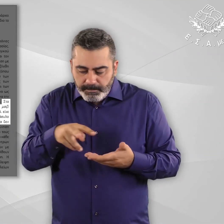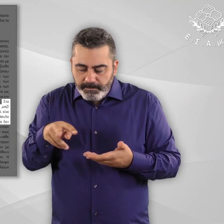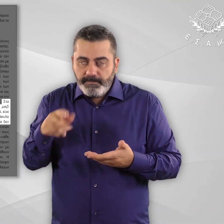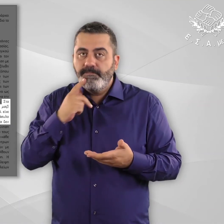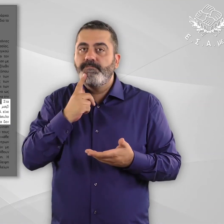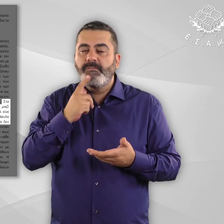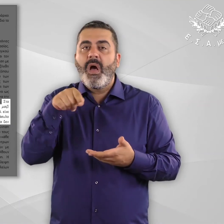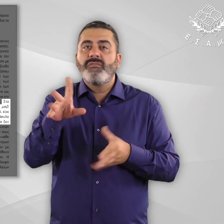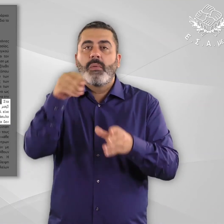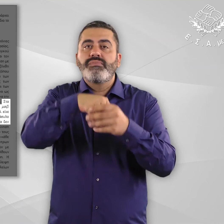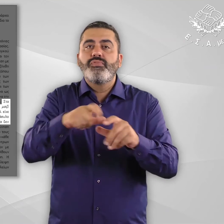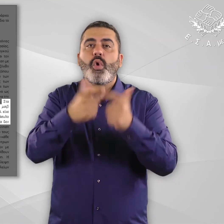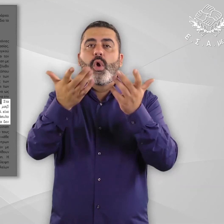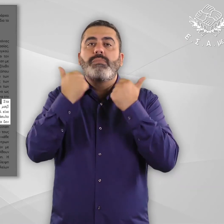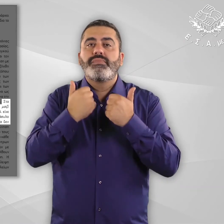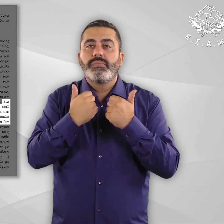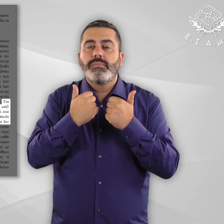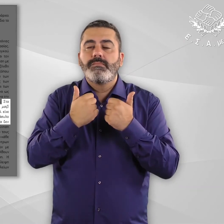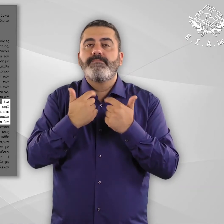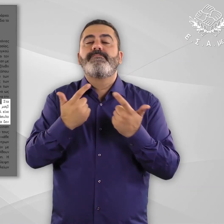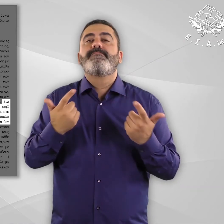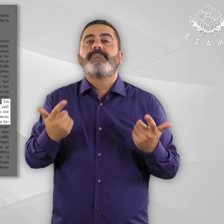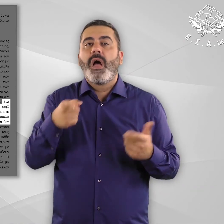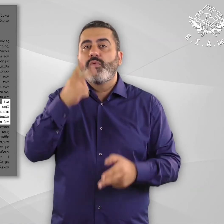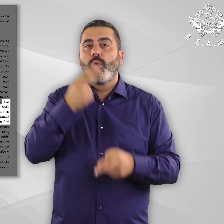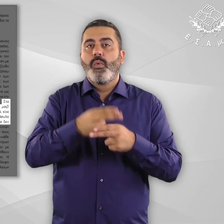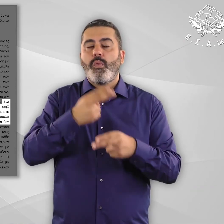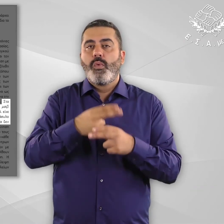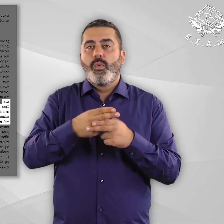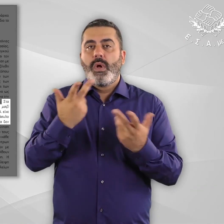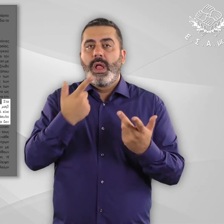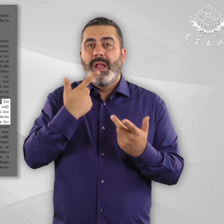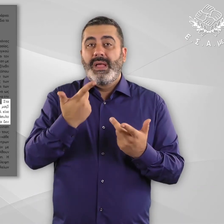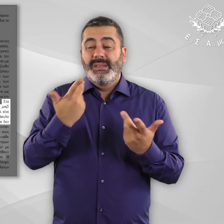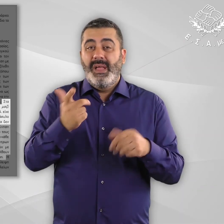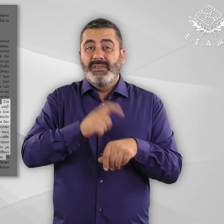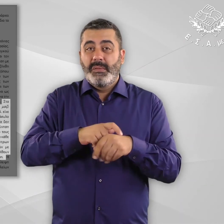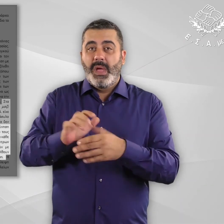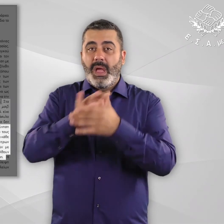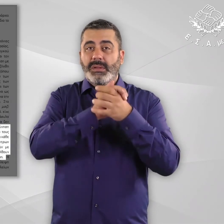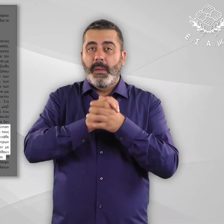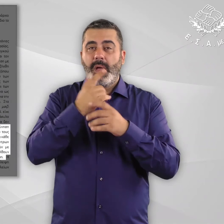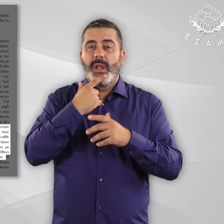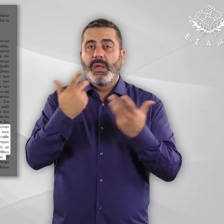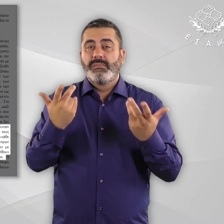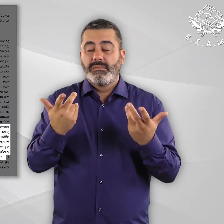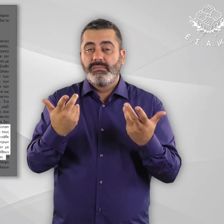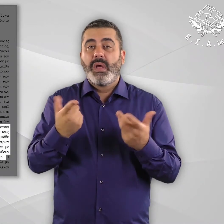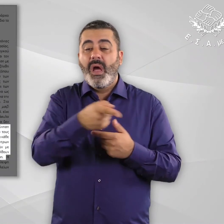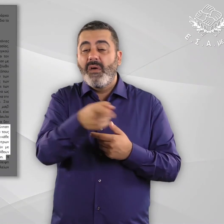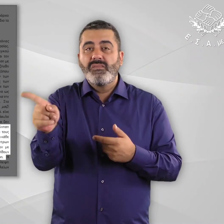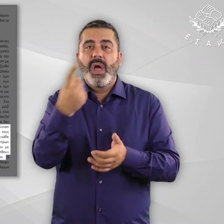γονείς παιδιών με αναπηρία και χρόνιες παθήσεις τα οποία δεν είχαν ενταχθεί σε σχολικό πλαίσιο. Είχε διαφανεί από τη